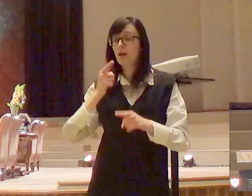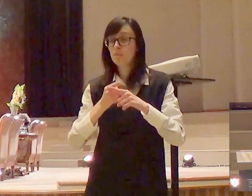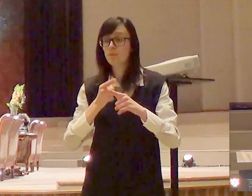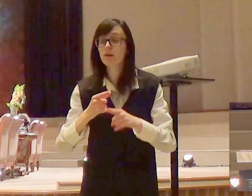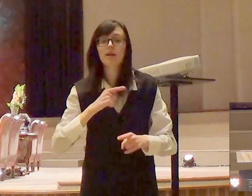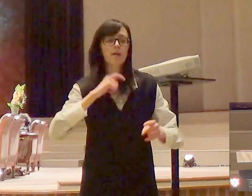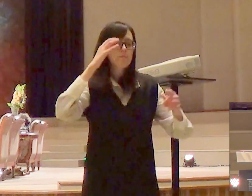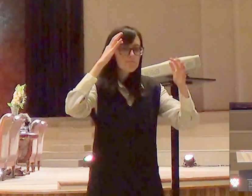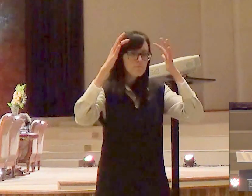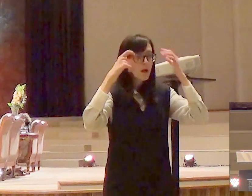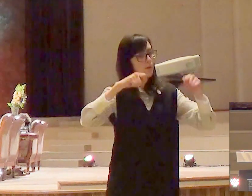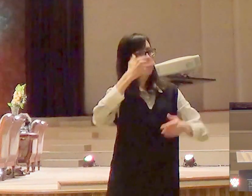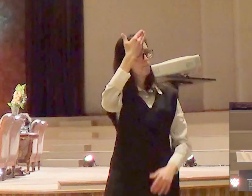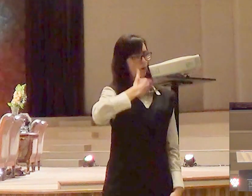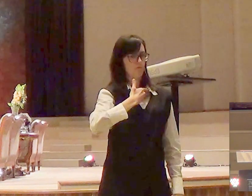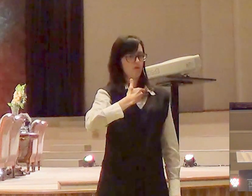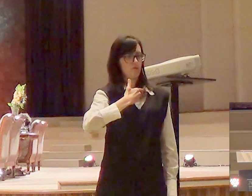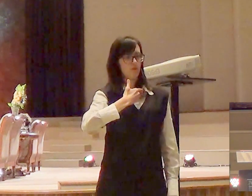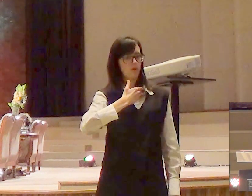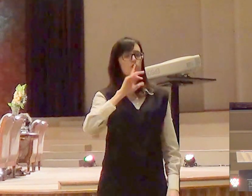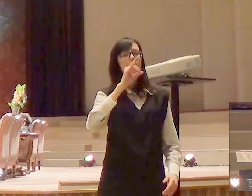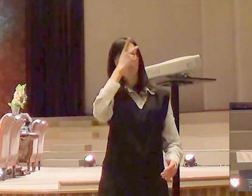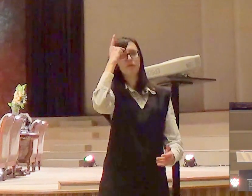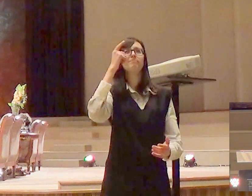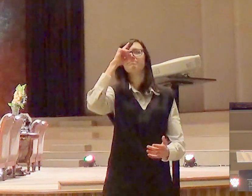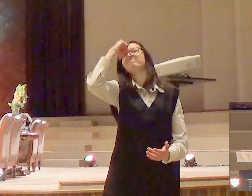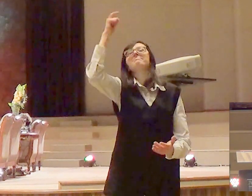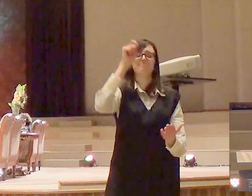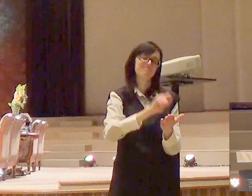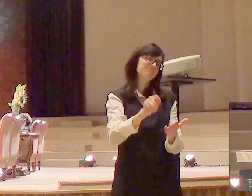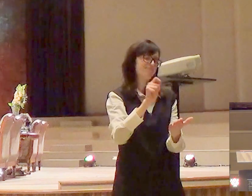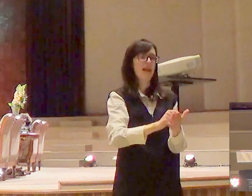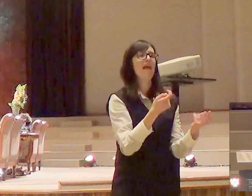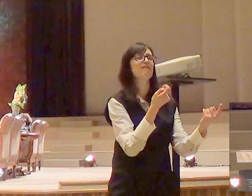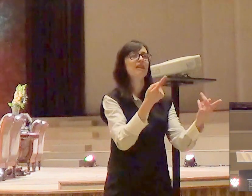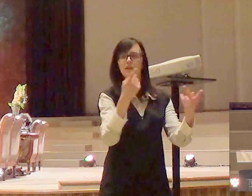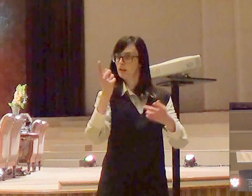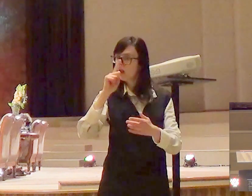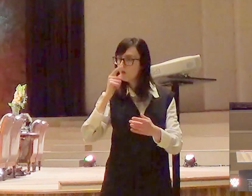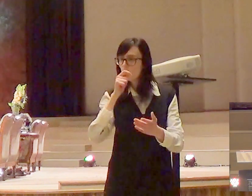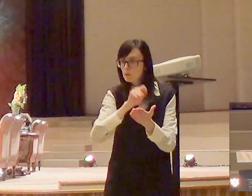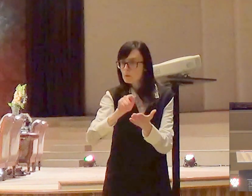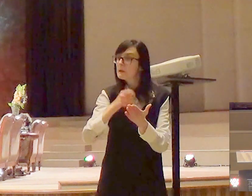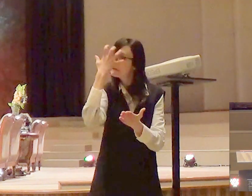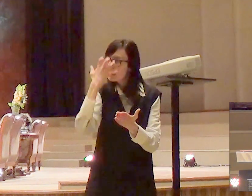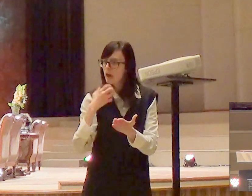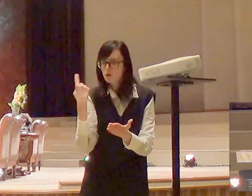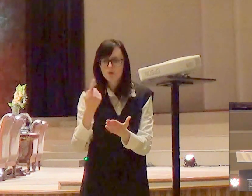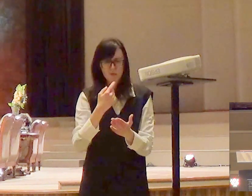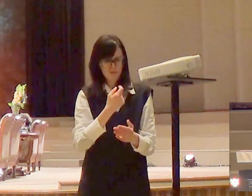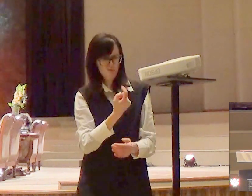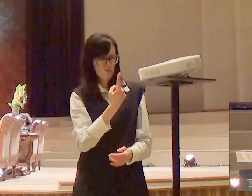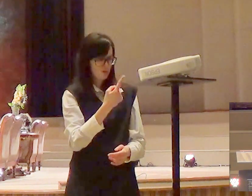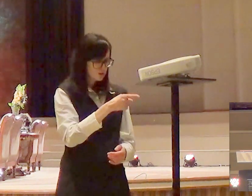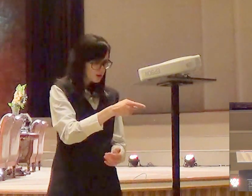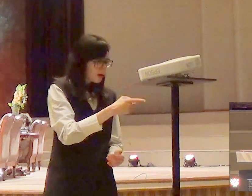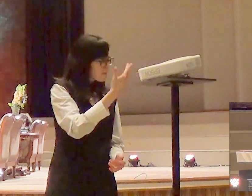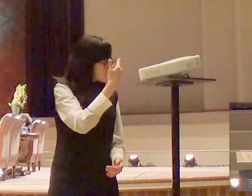precisa de comprovação e a filosofia não parte dos princípios da ciência para comprovar suas